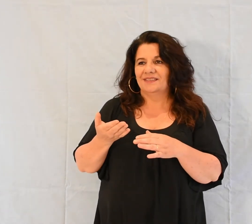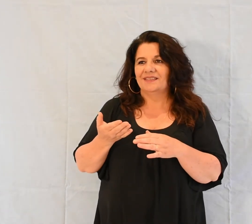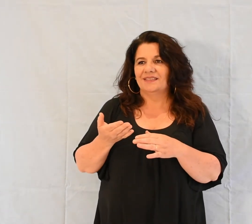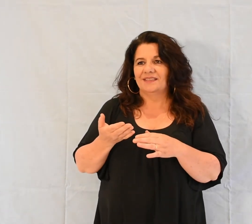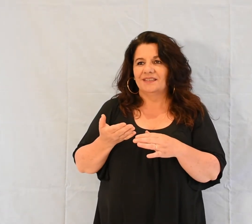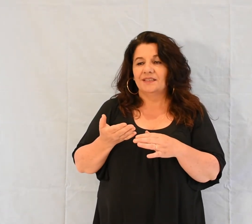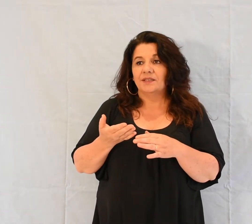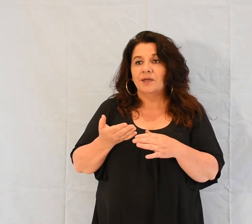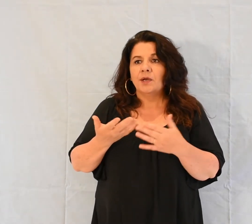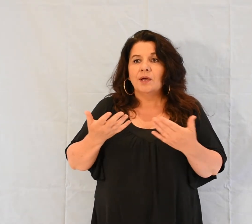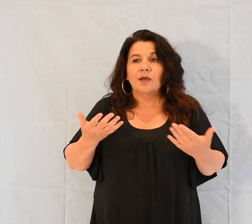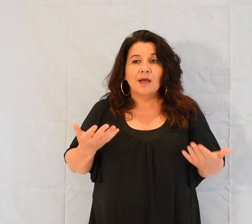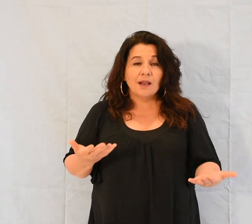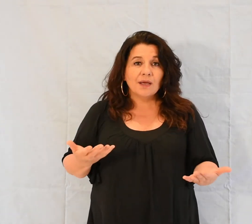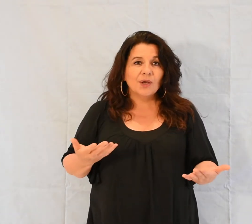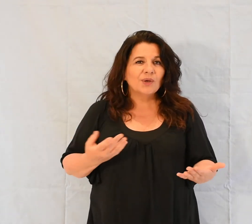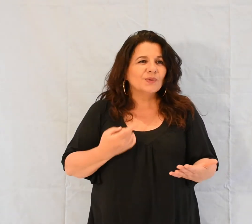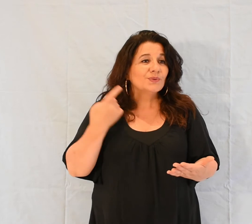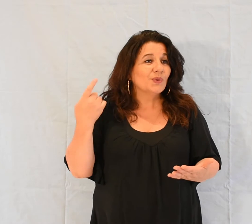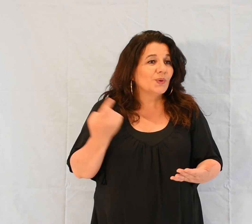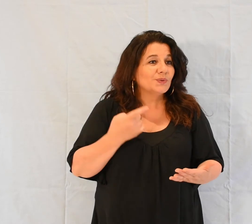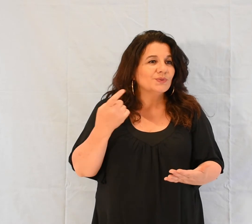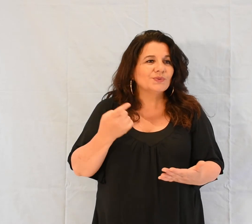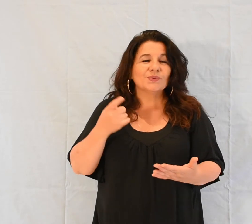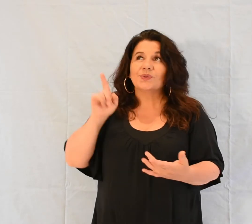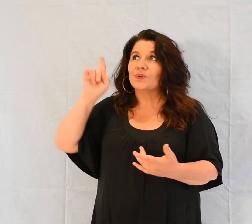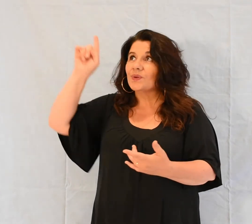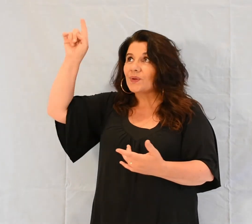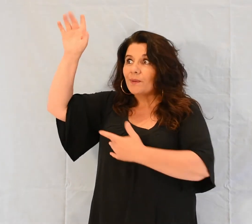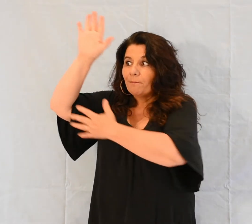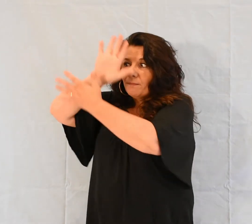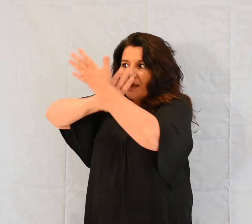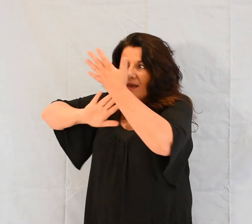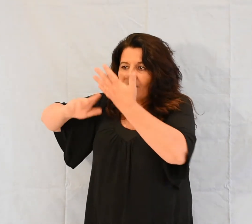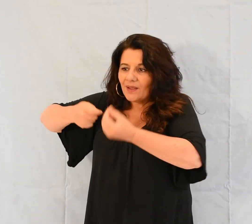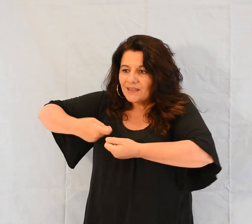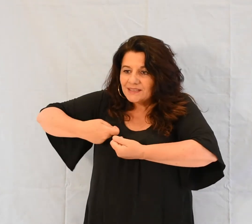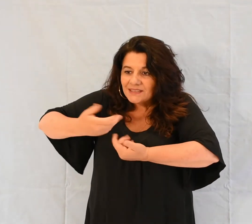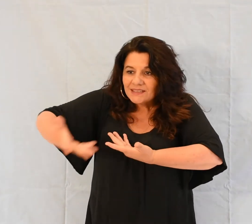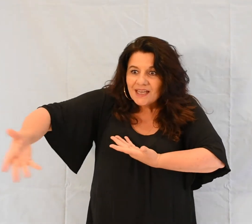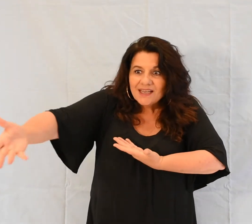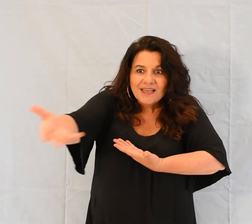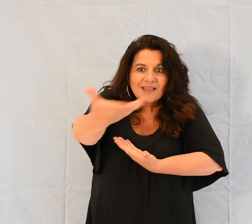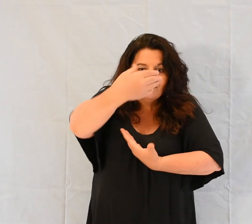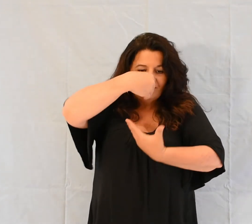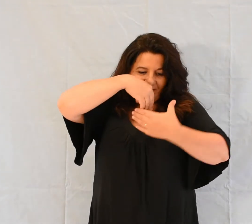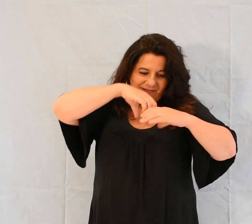Accueillez dans la douceur la parole semée en vous. C'est elle qui peut sauver vos âmes.